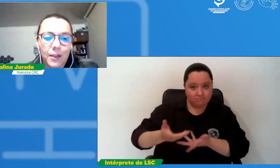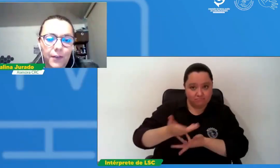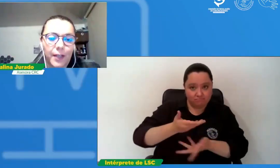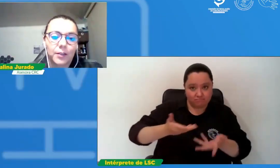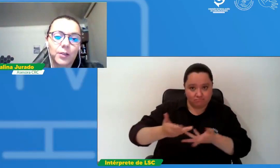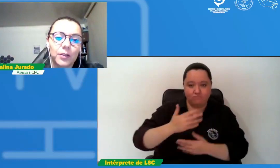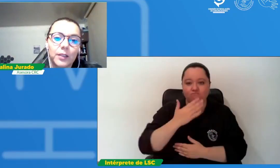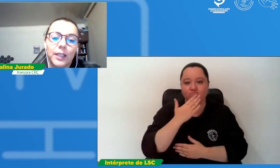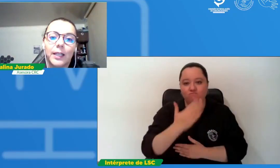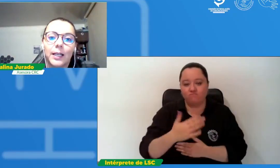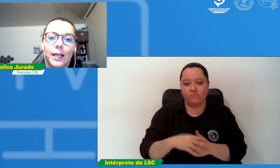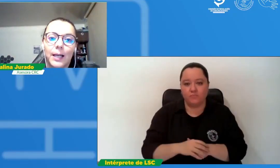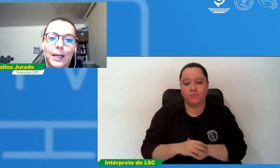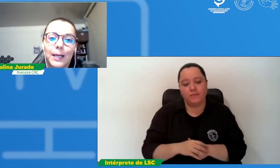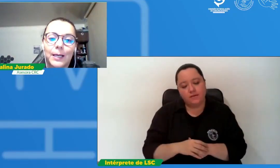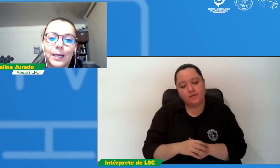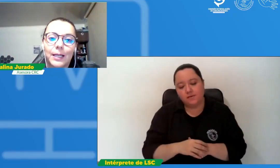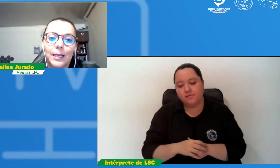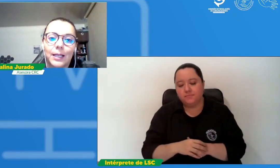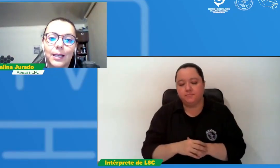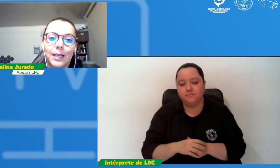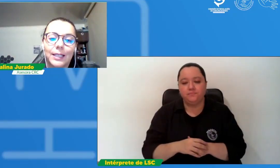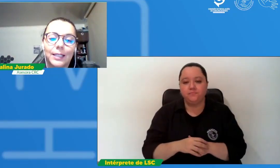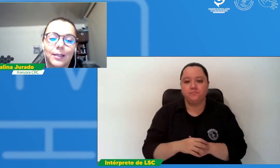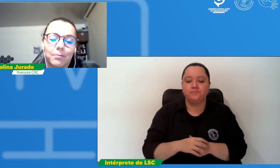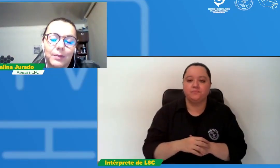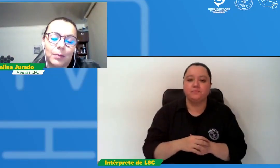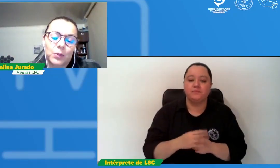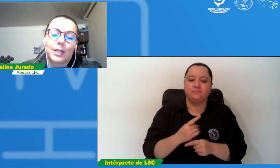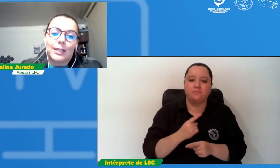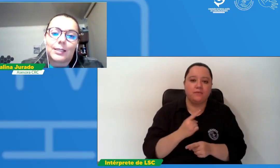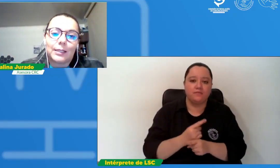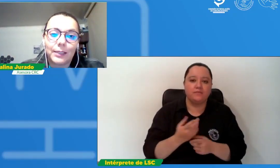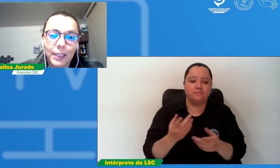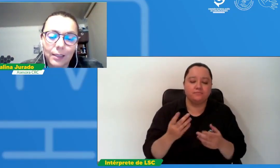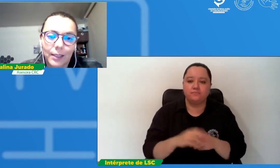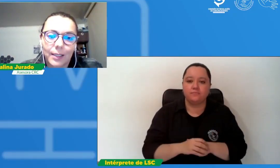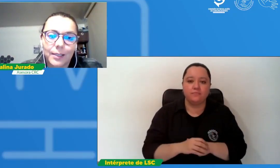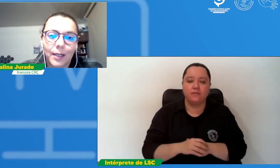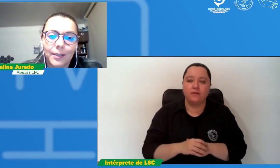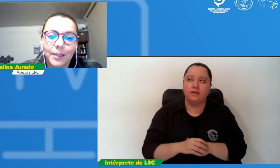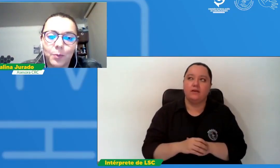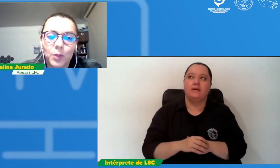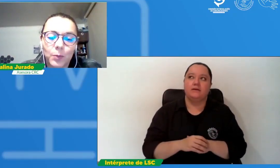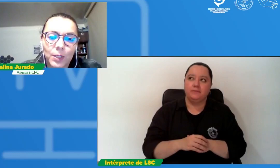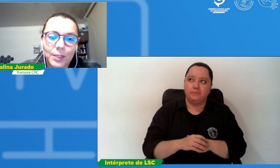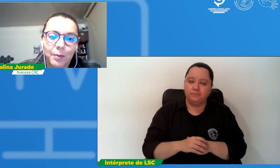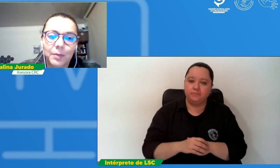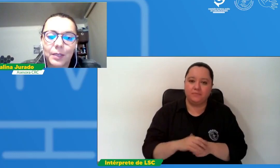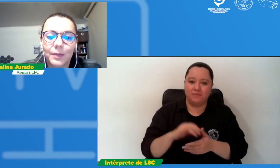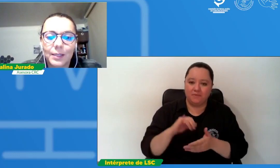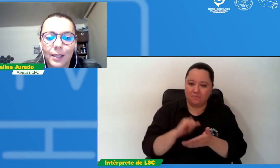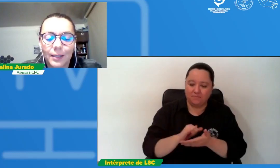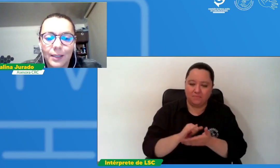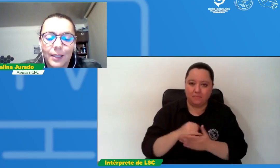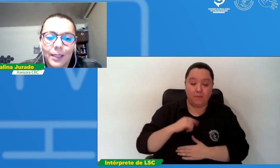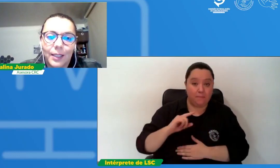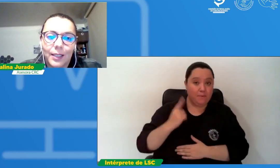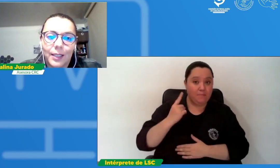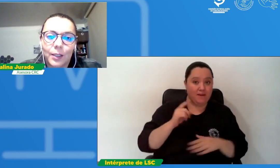efecto, el sentir que ya impulsamos desde la primera mesa que